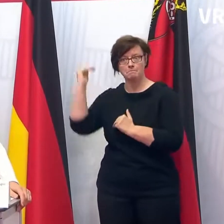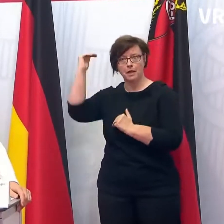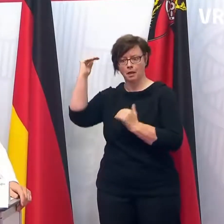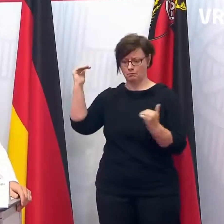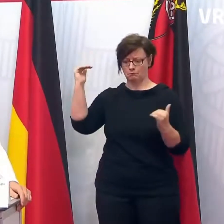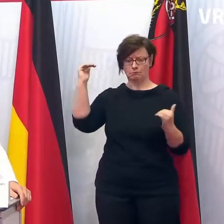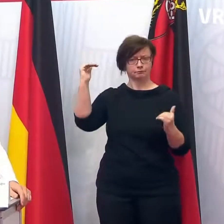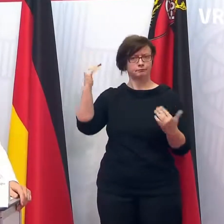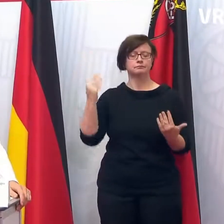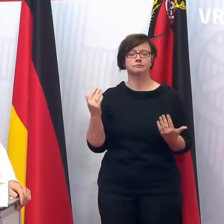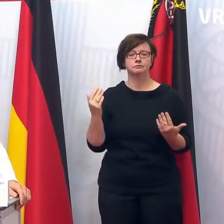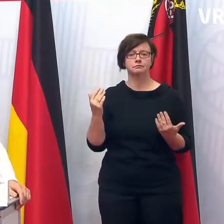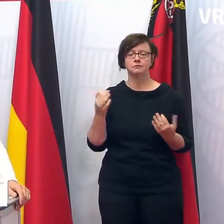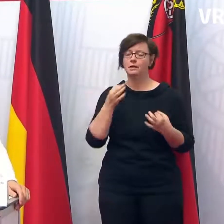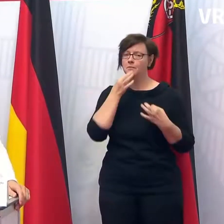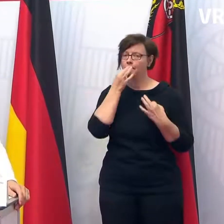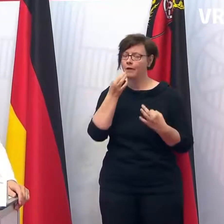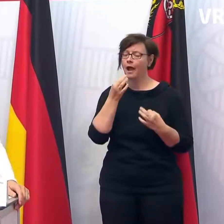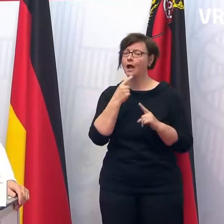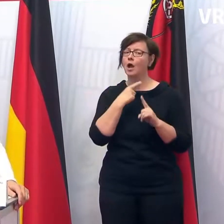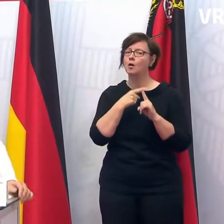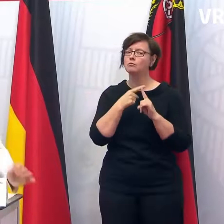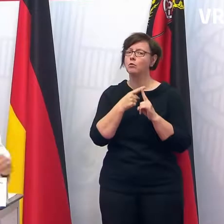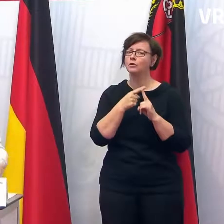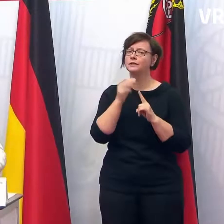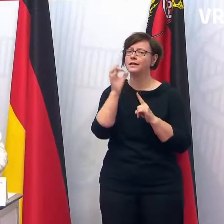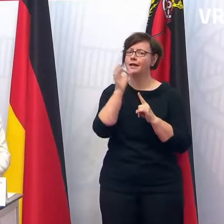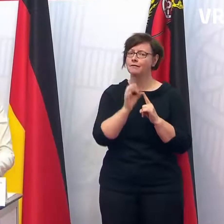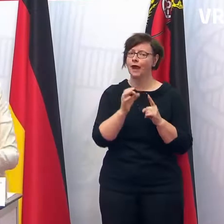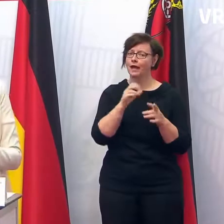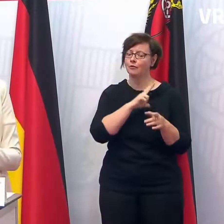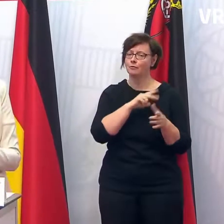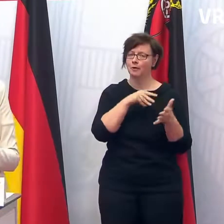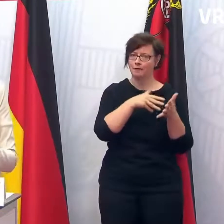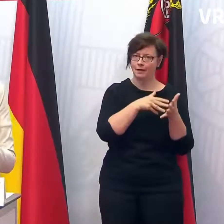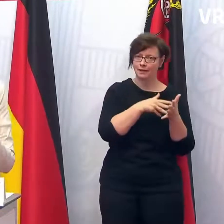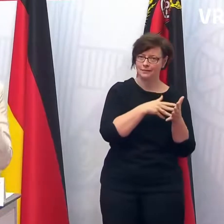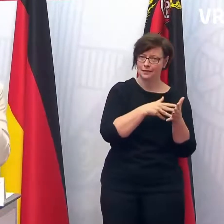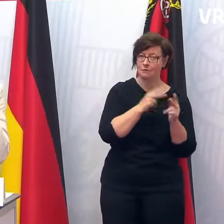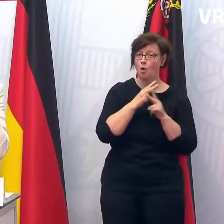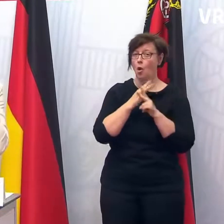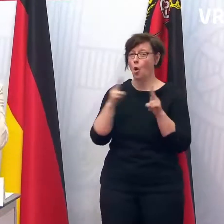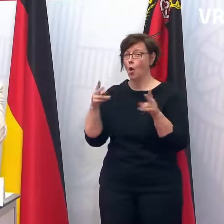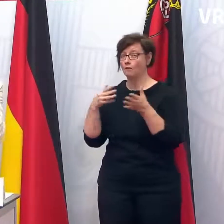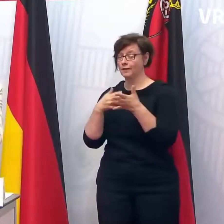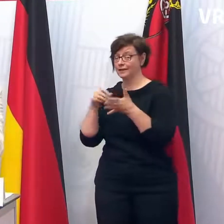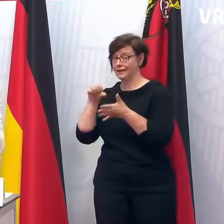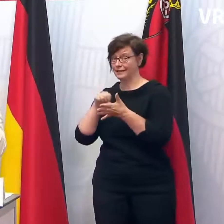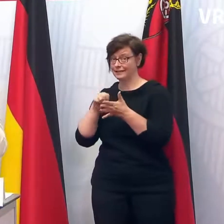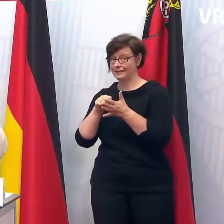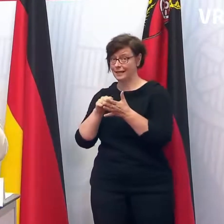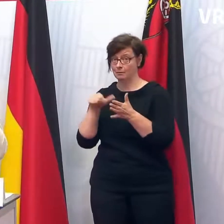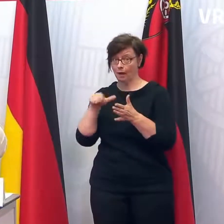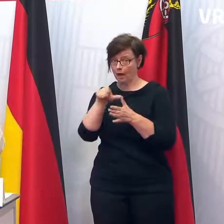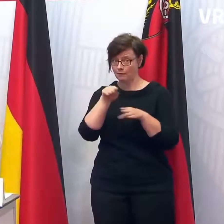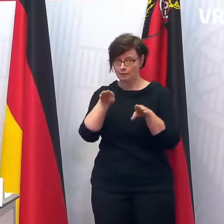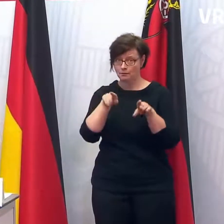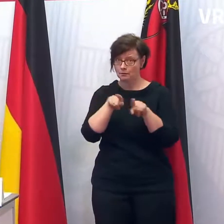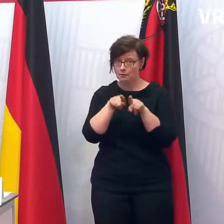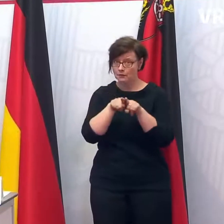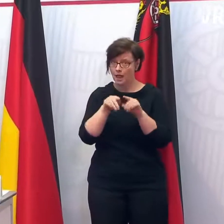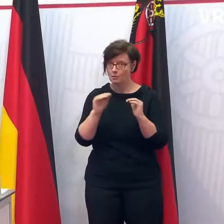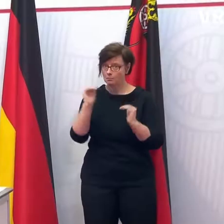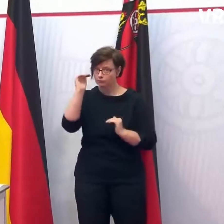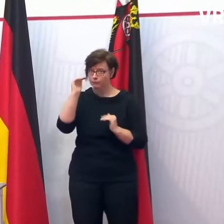Liegen Erkenntnisse zu der Positivrate bei privaten Testzentren im Vergleich zu öffentlichen Testzentren für Rheinland-Pfalz vor?